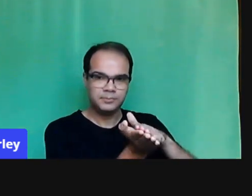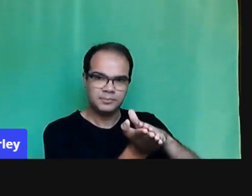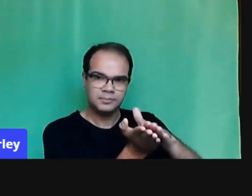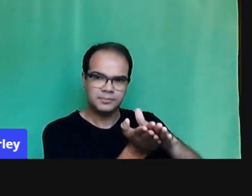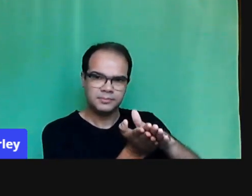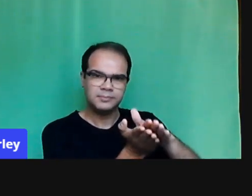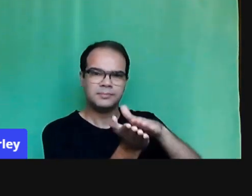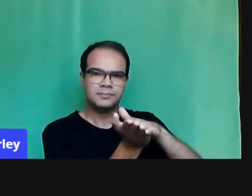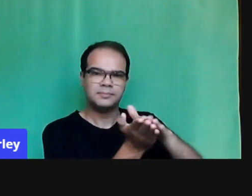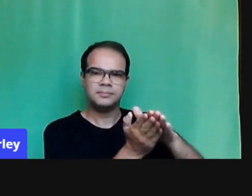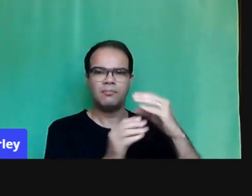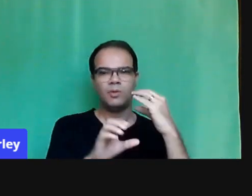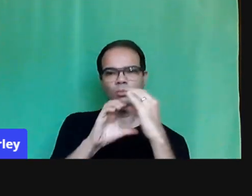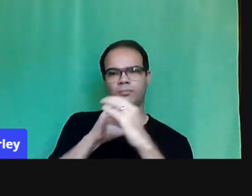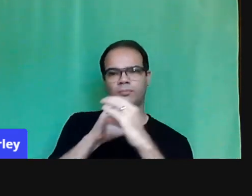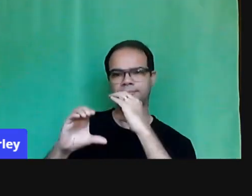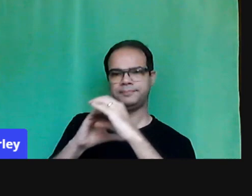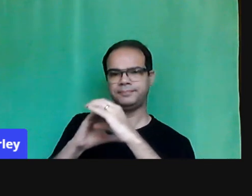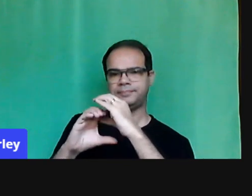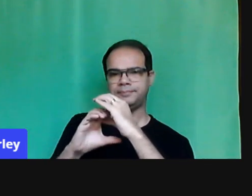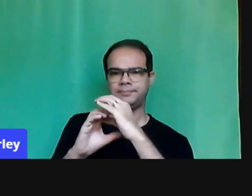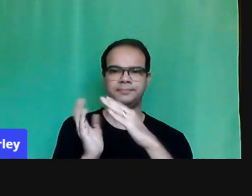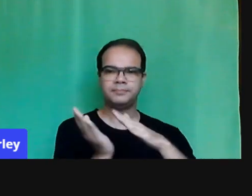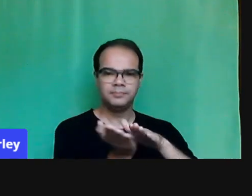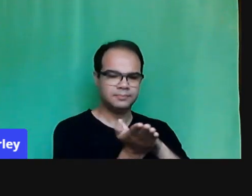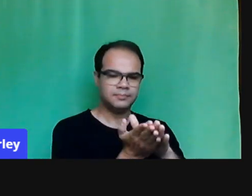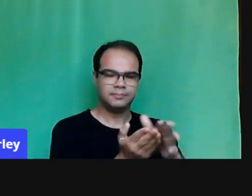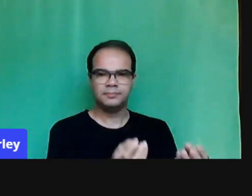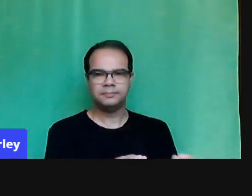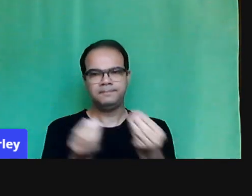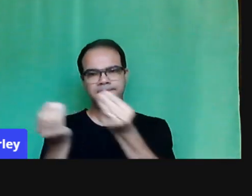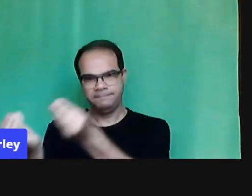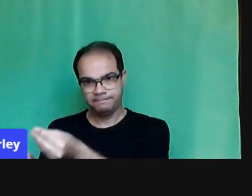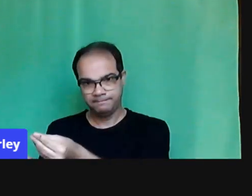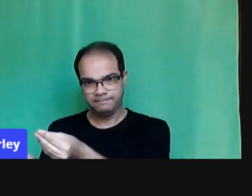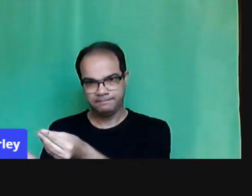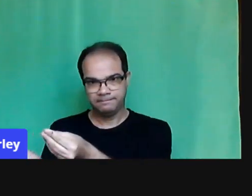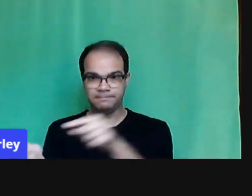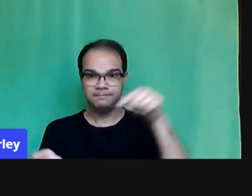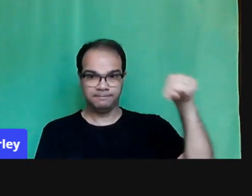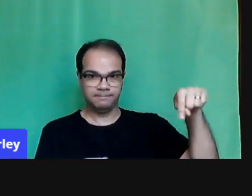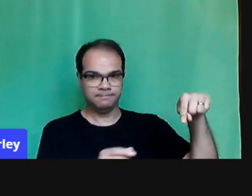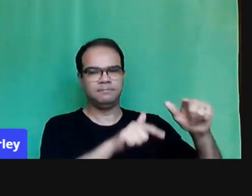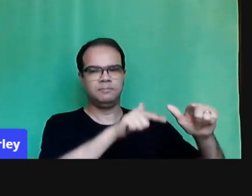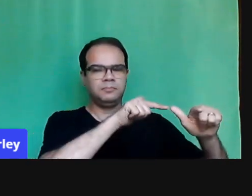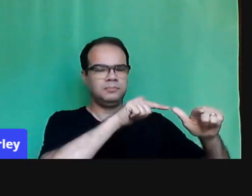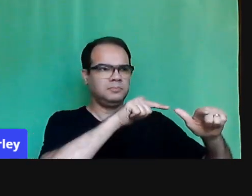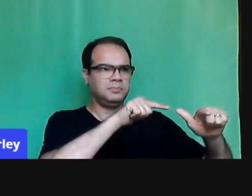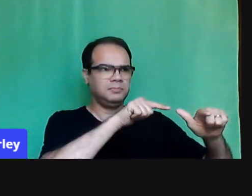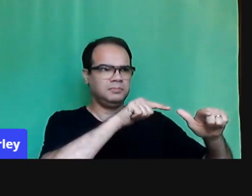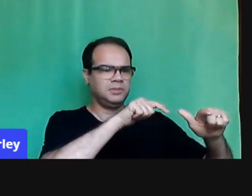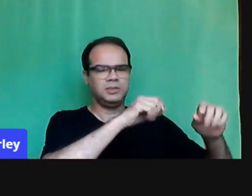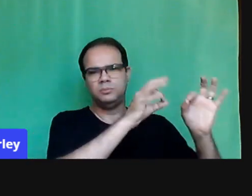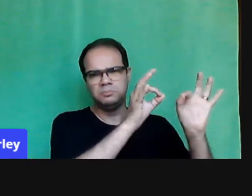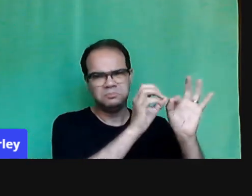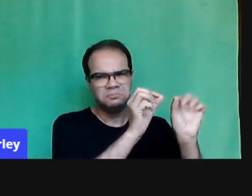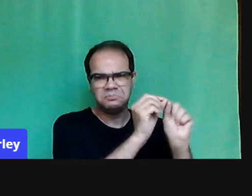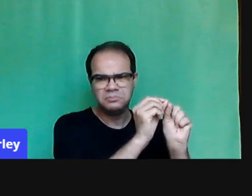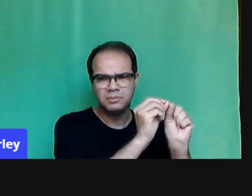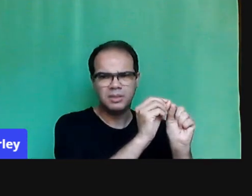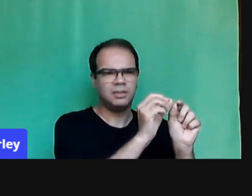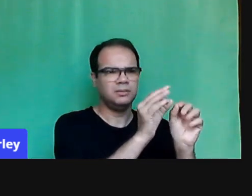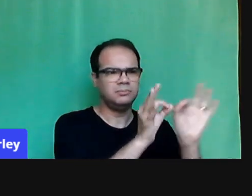qual a forma de comunicação com esse aluno? É material impresso. Eu preparo o material ou eu, professor, ou a rede